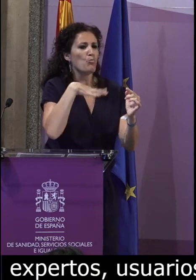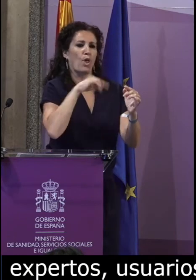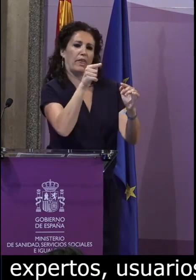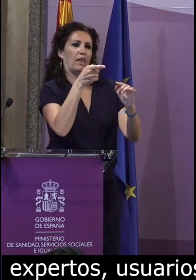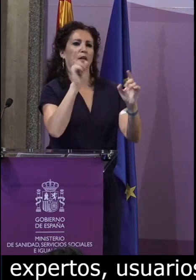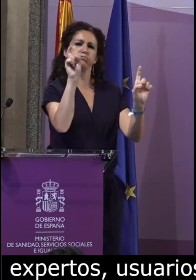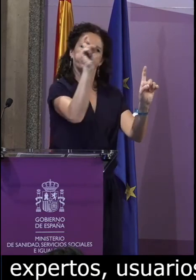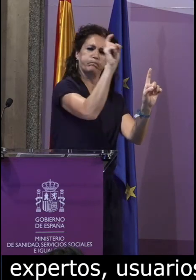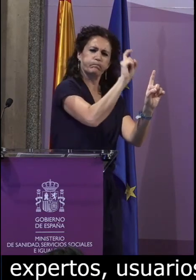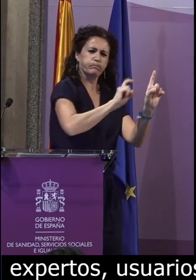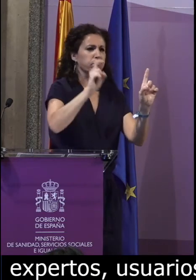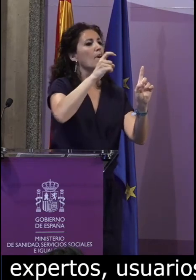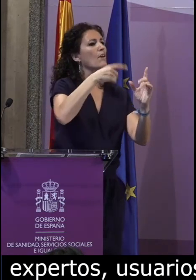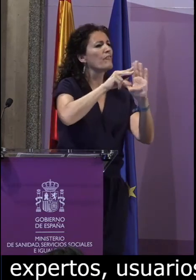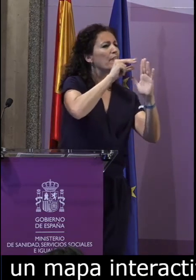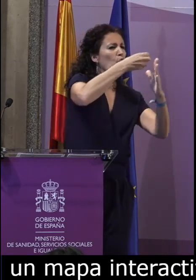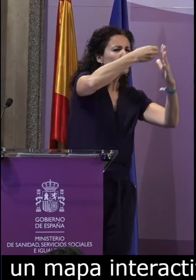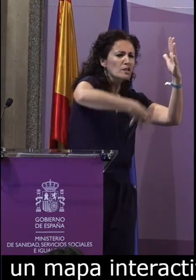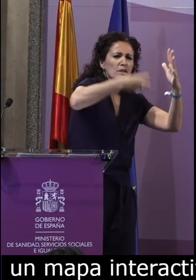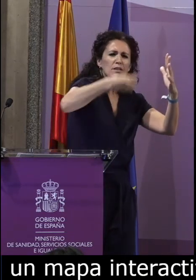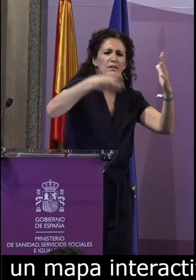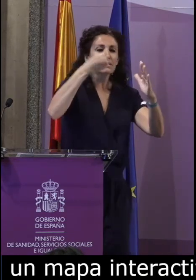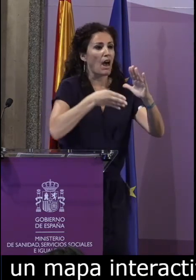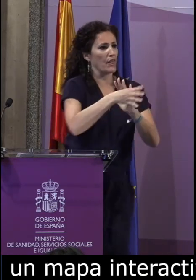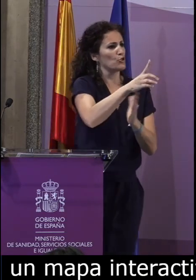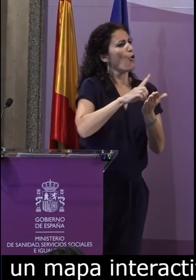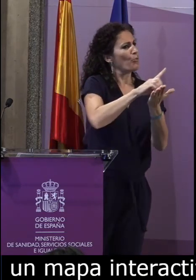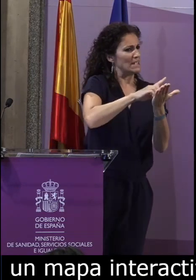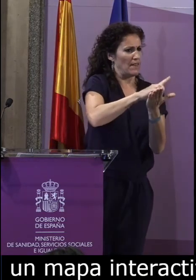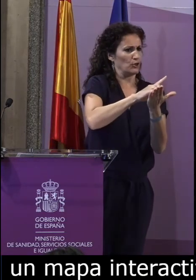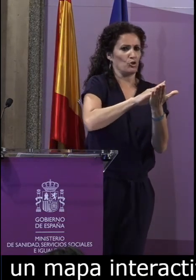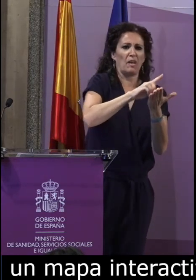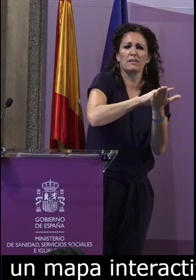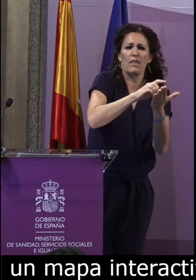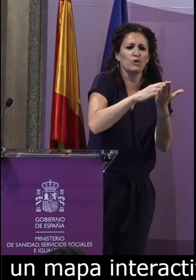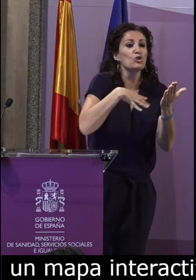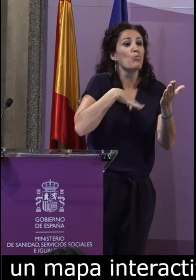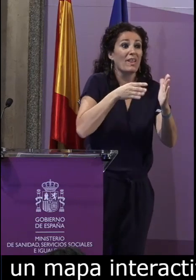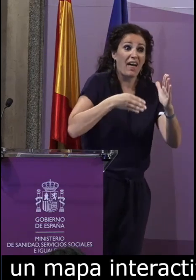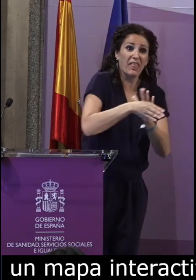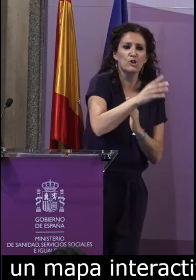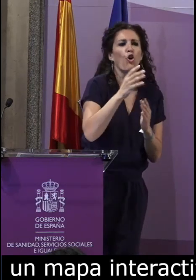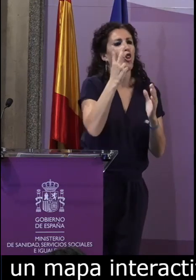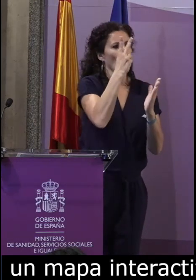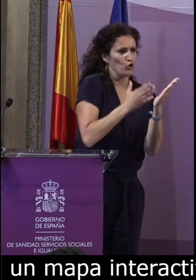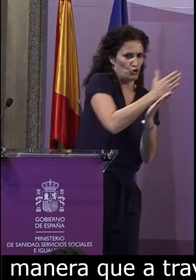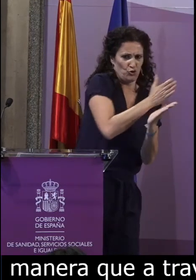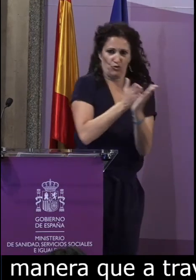del territorio nacional de manera que a través de este mapa se puede acceder a una base de datos